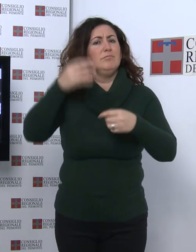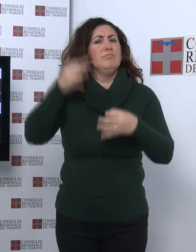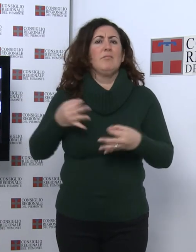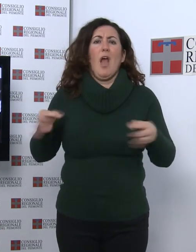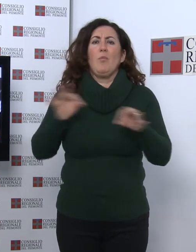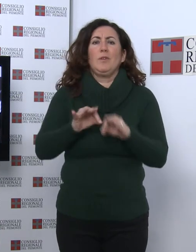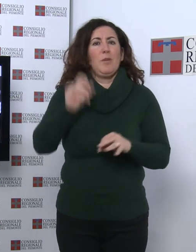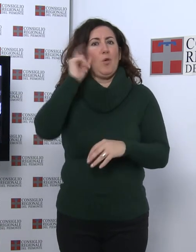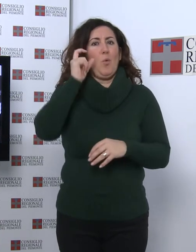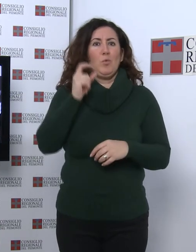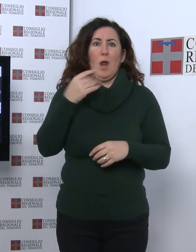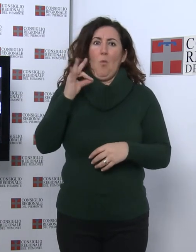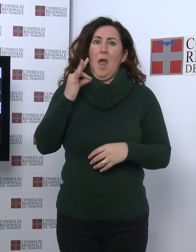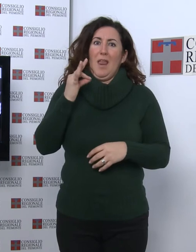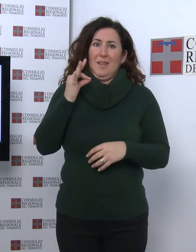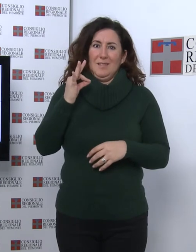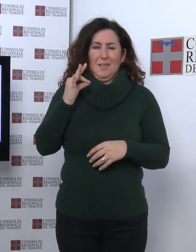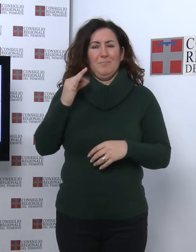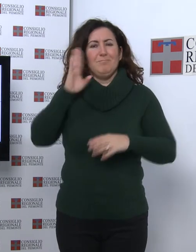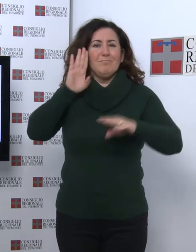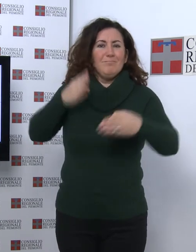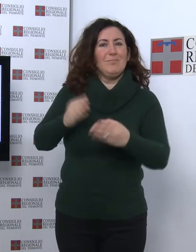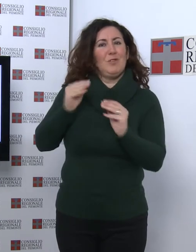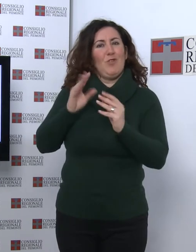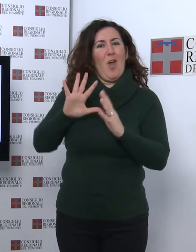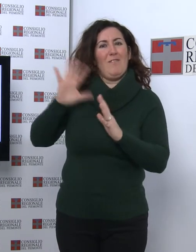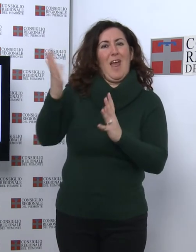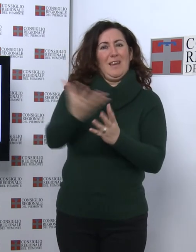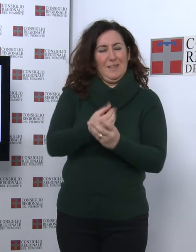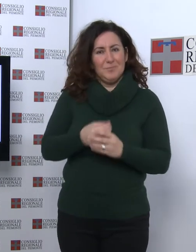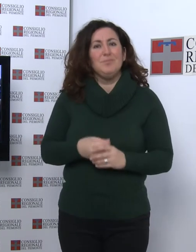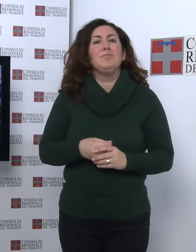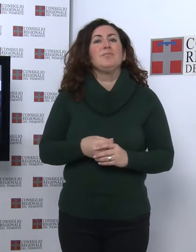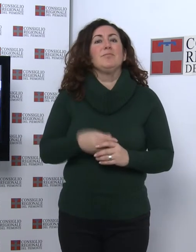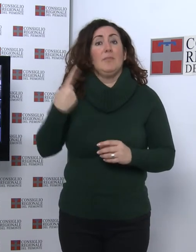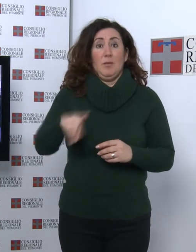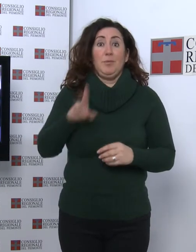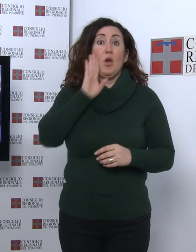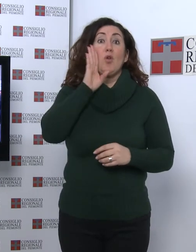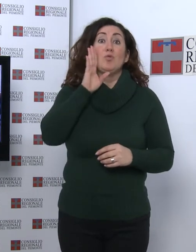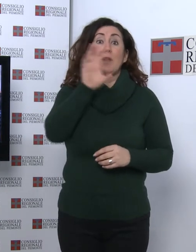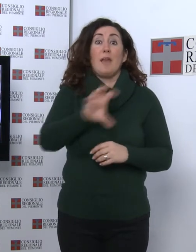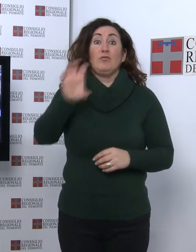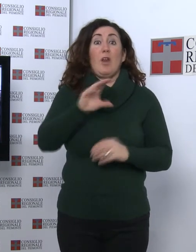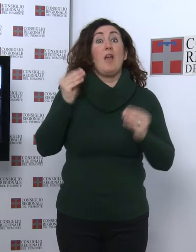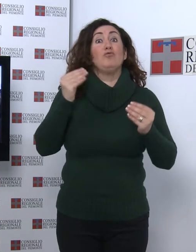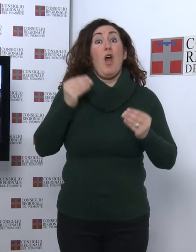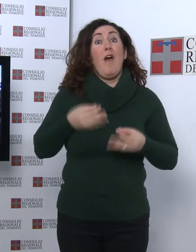rivolto all'universo giovanile In questa occasione viene assegnato il premio Consulta regionale dei giovani al miglior prodotto filmografico degli istituti